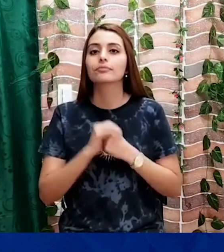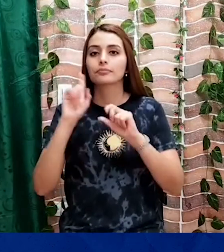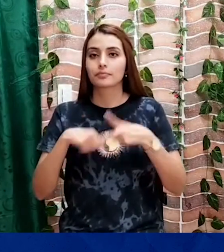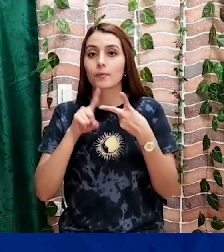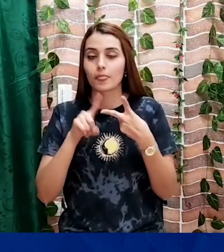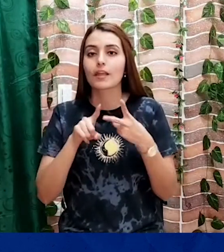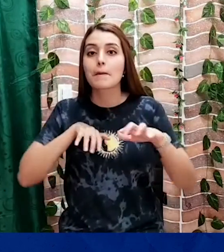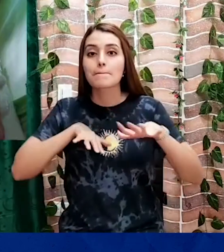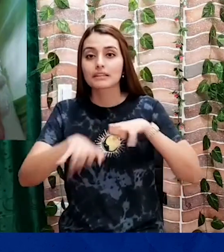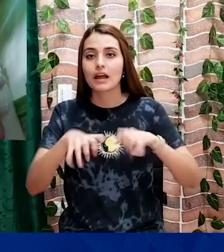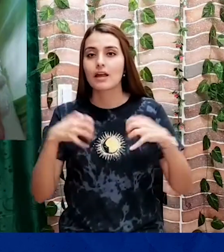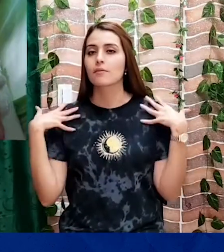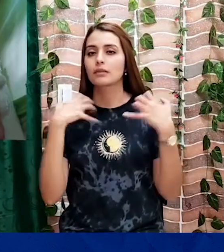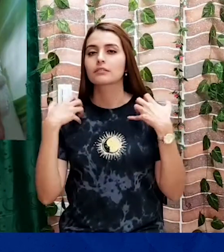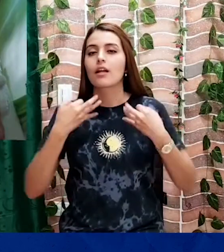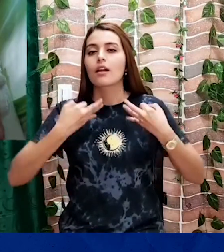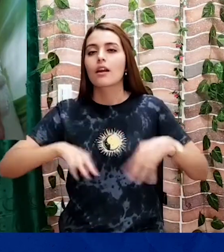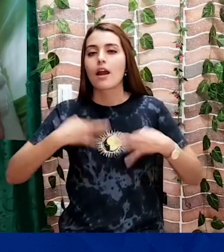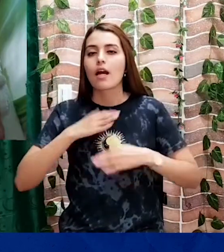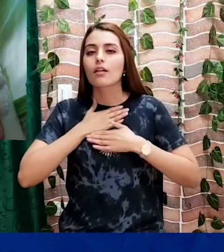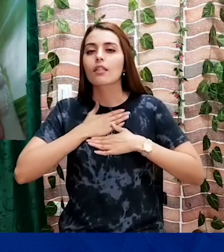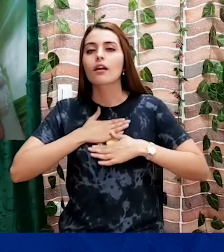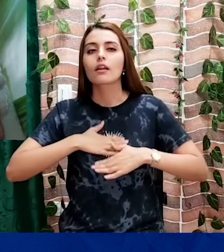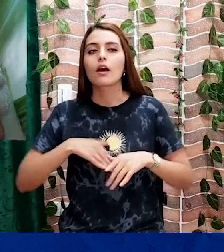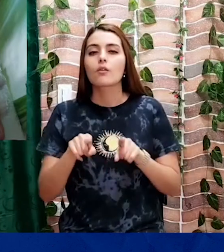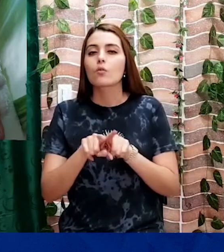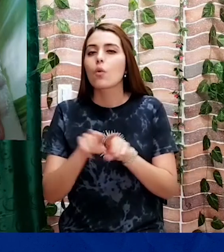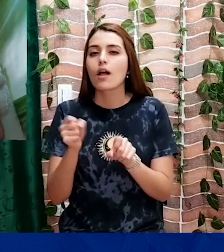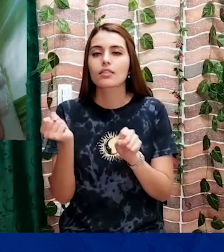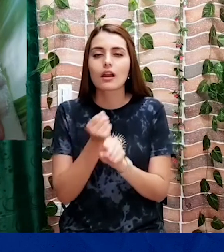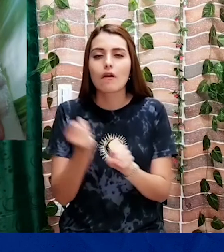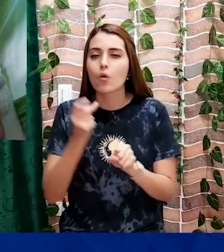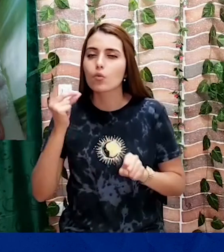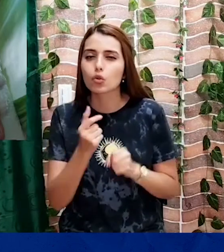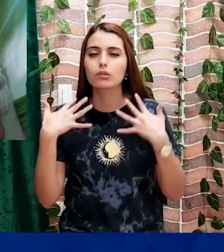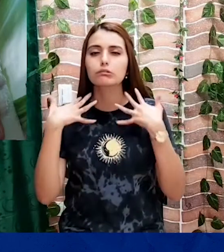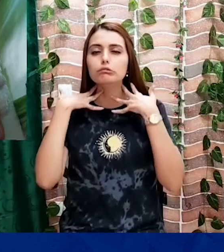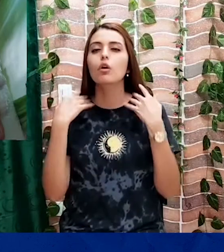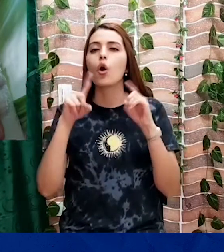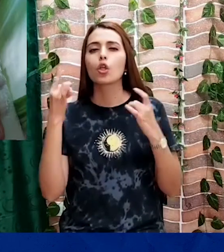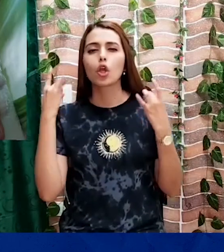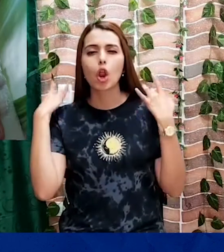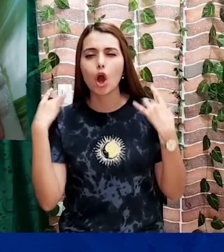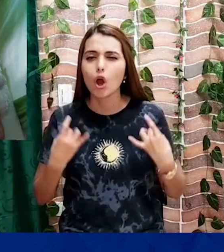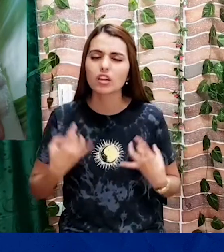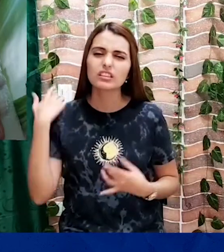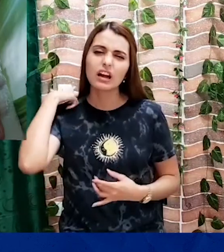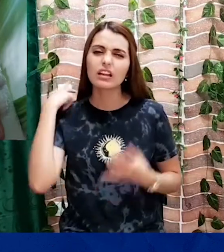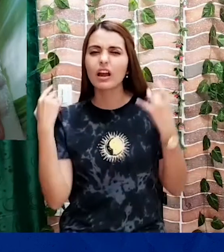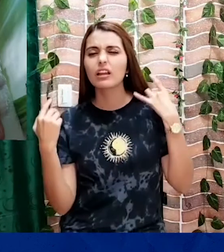para las arrugas, estos servicios serán de gran ayuda y provechosos para ti. De igual manera ofrecemos masajes relajantes para disipar el